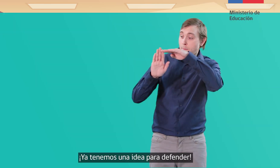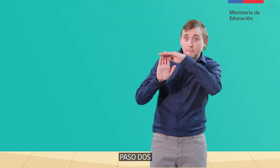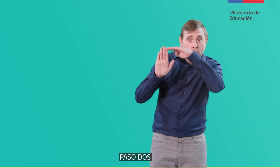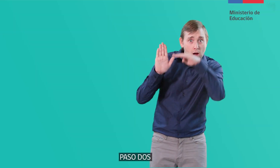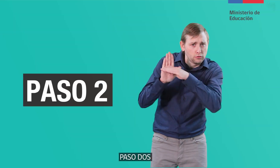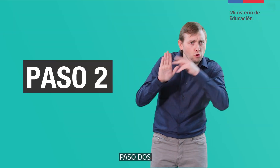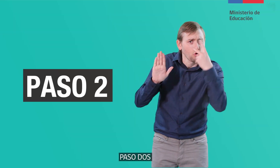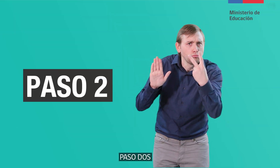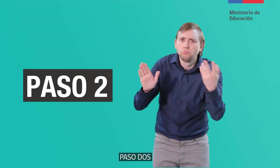Paso 2